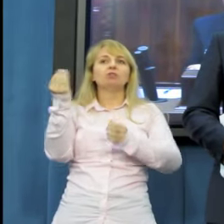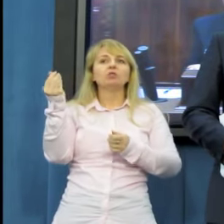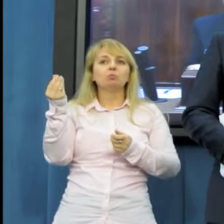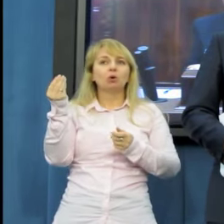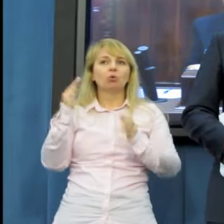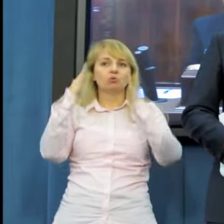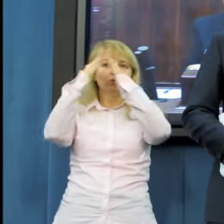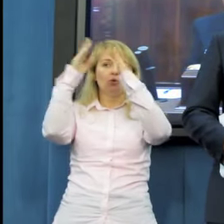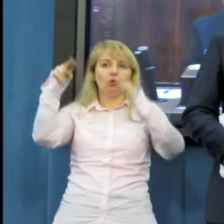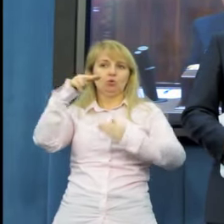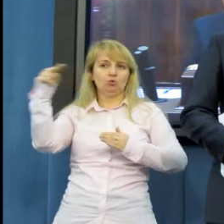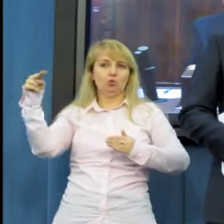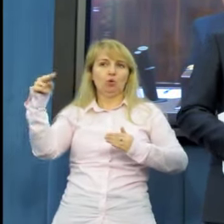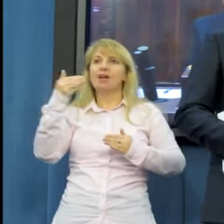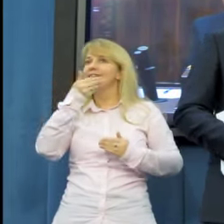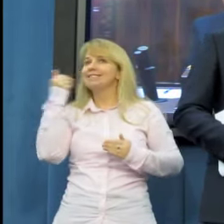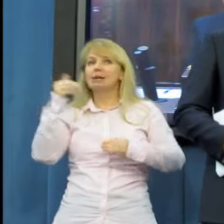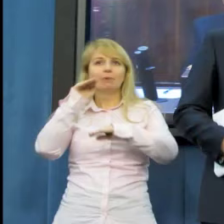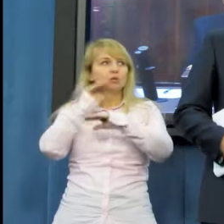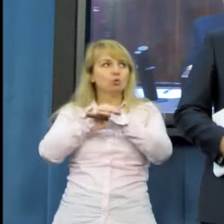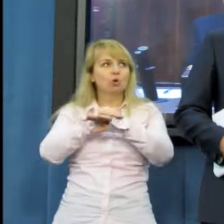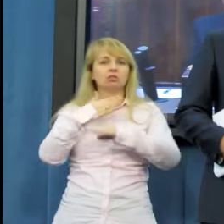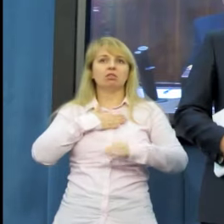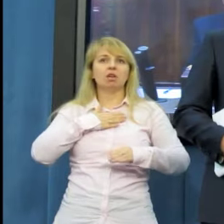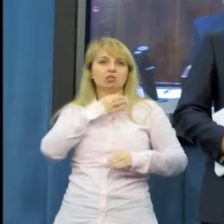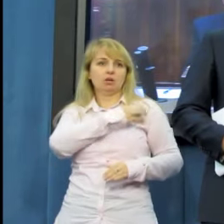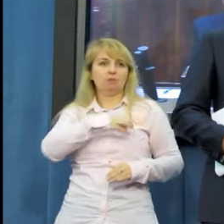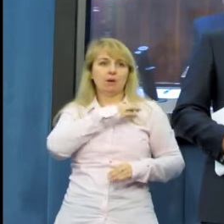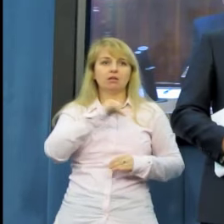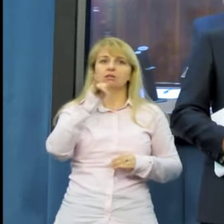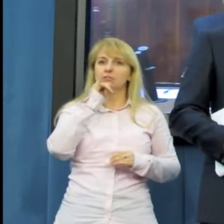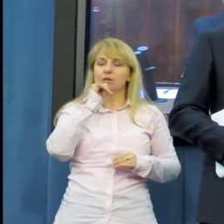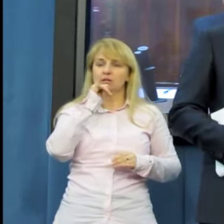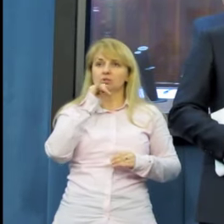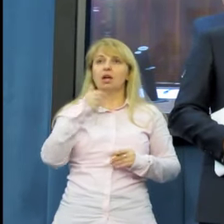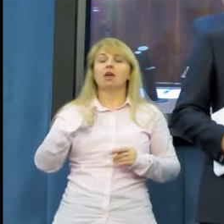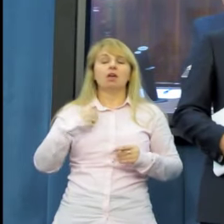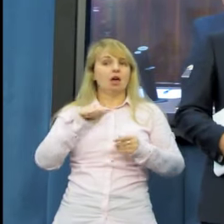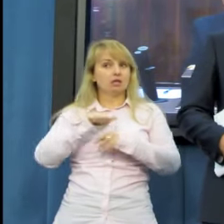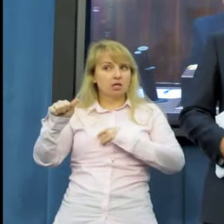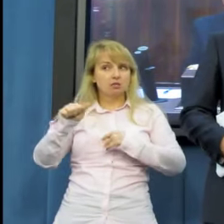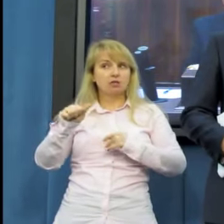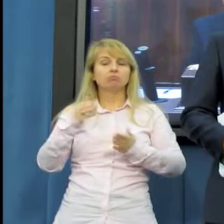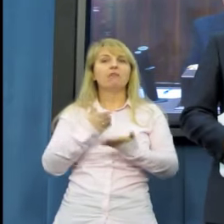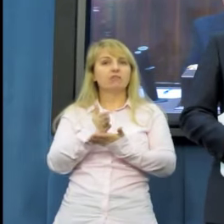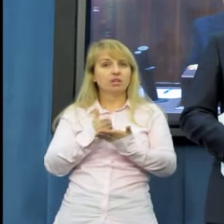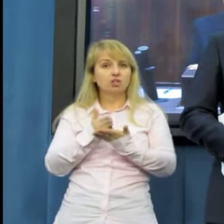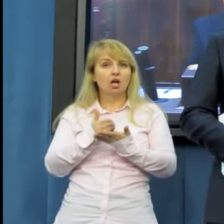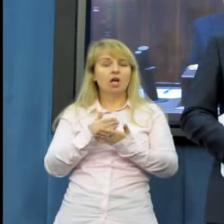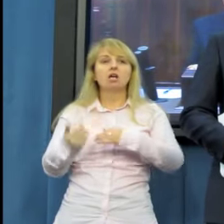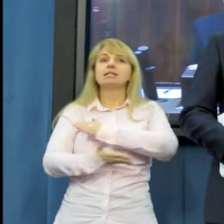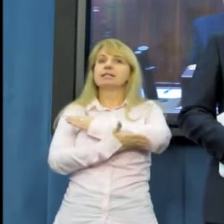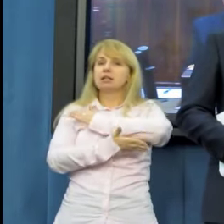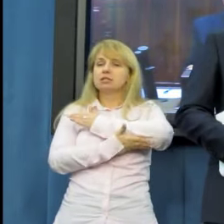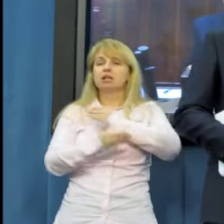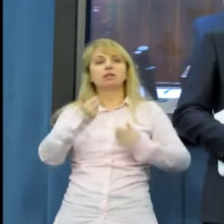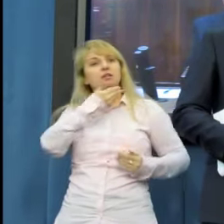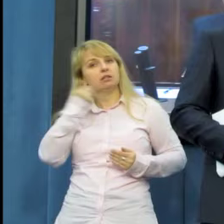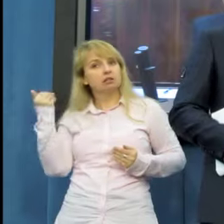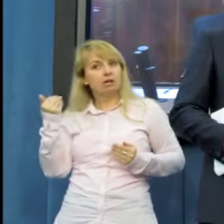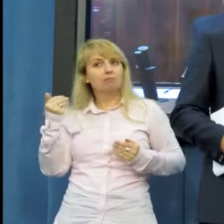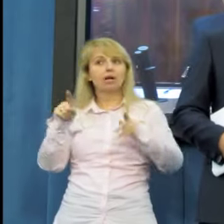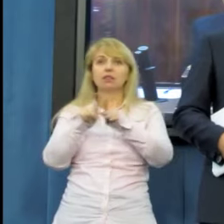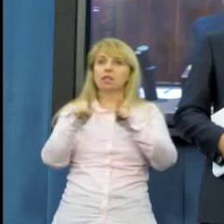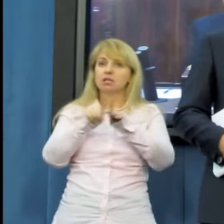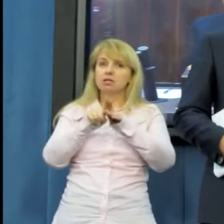Nie ma na to zgody ruchu palikota. Jestem przekonany, że co do zasad, nie ma również na